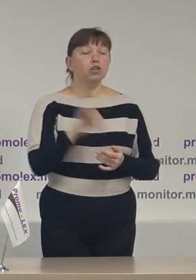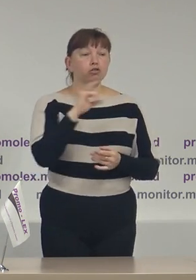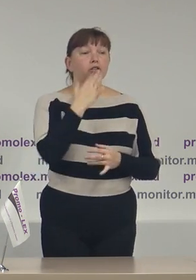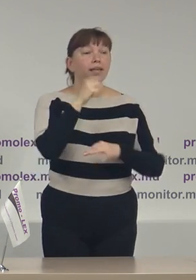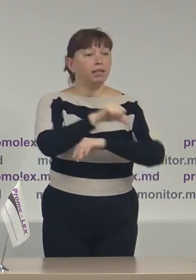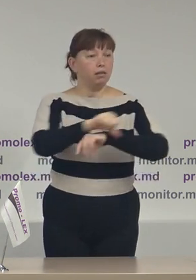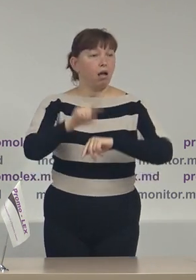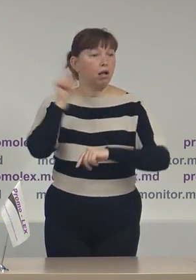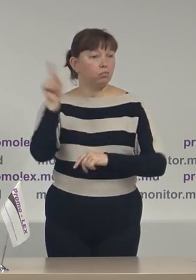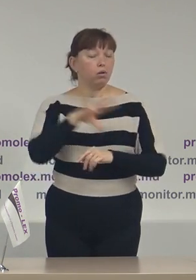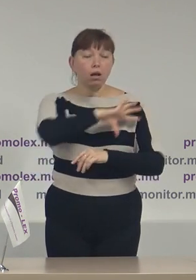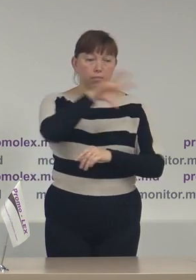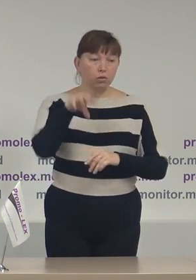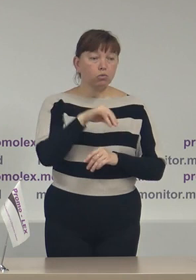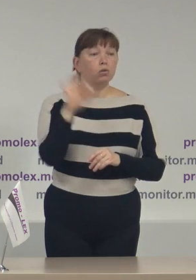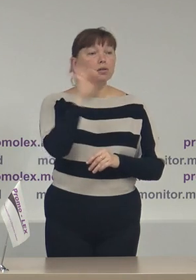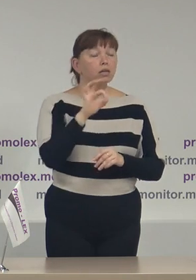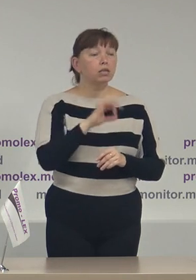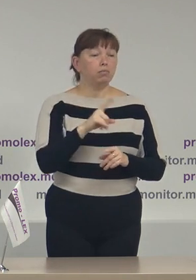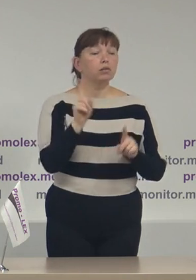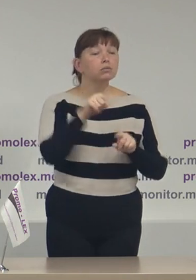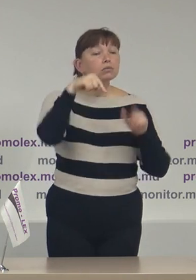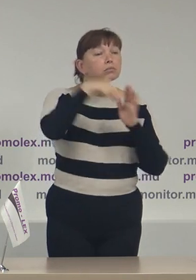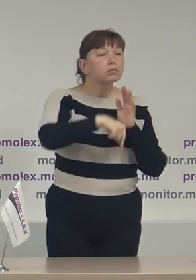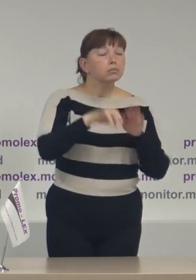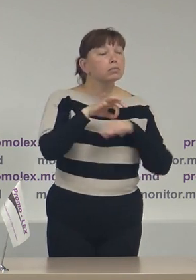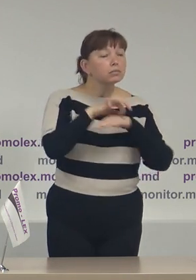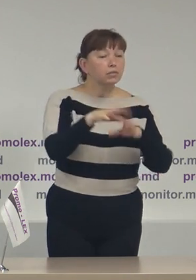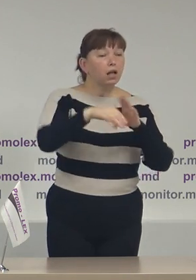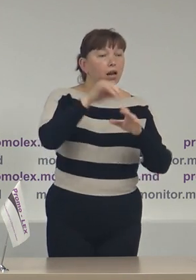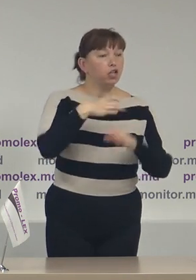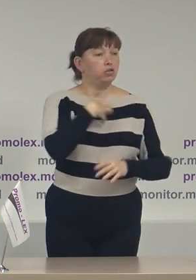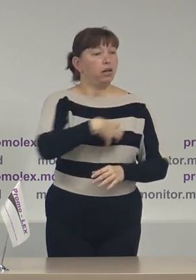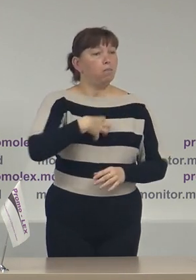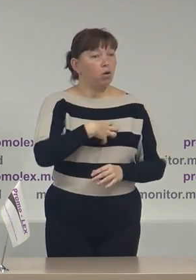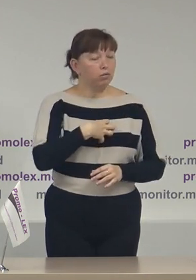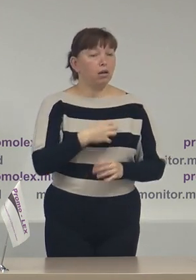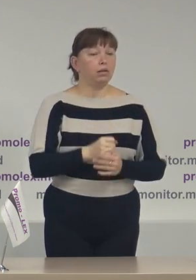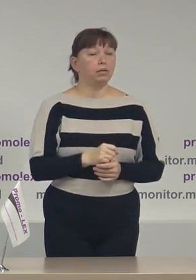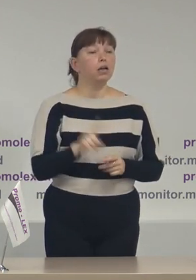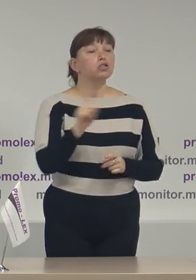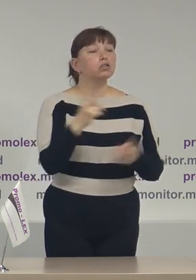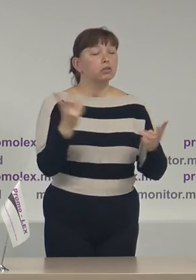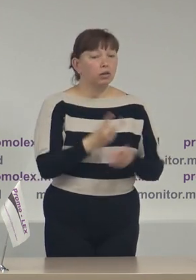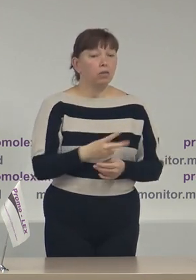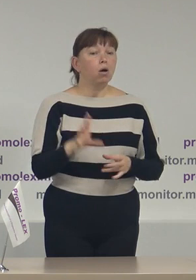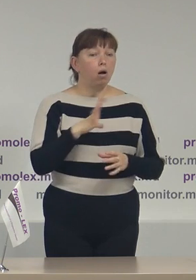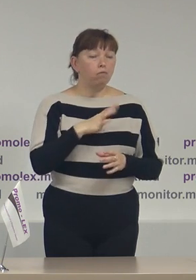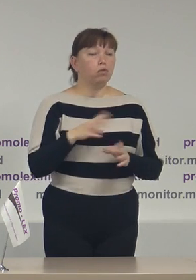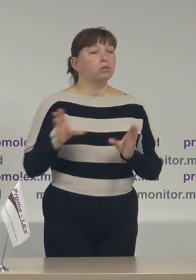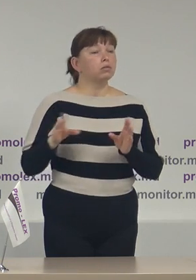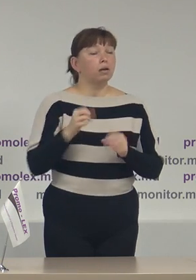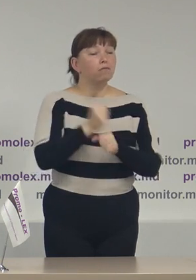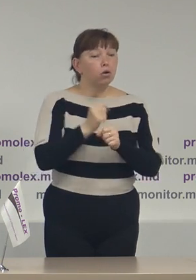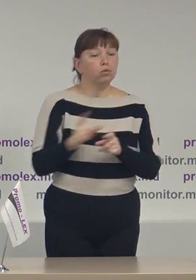diasporă despre aspecte importante ale procesul electoral. Activitățile noastre au fost desfășurate în parteneriat